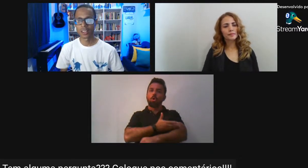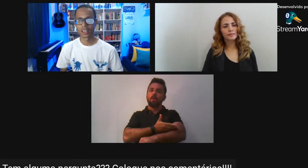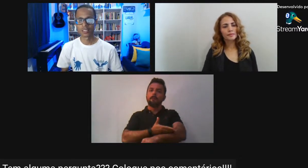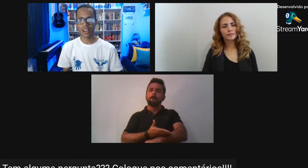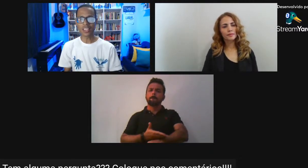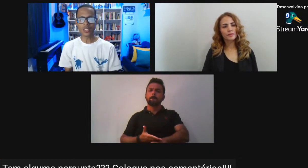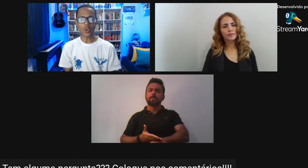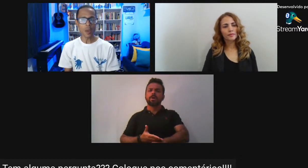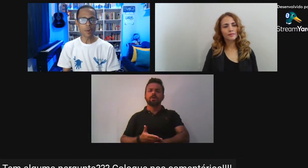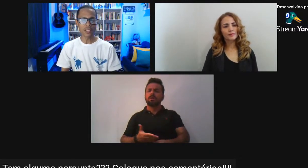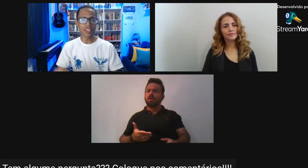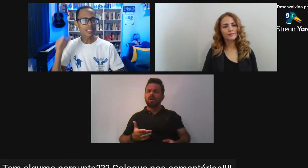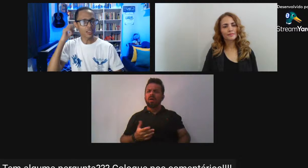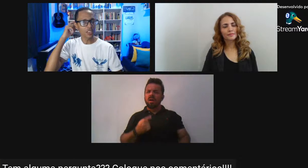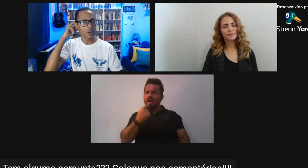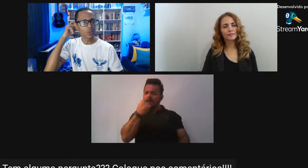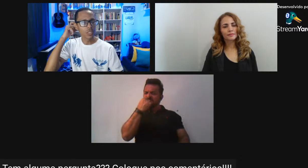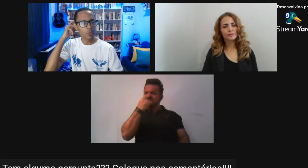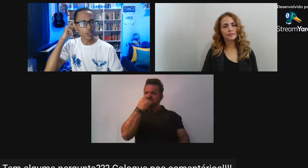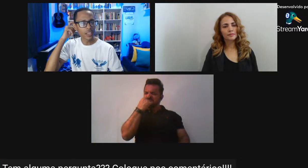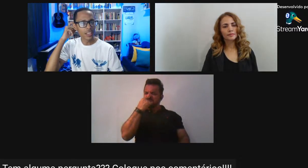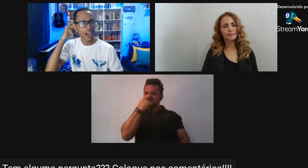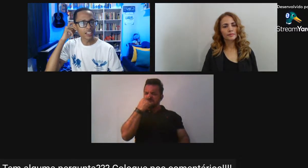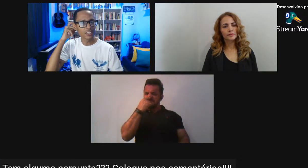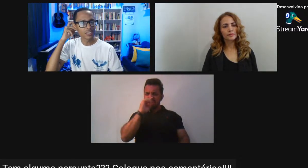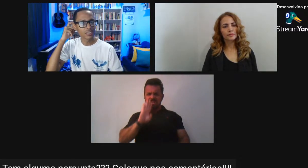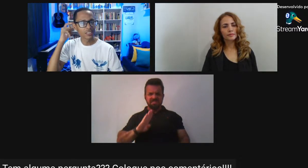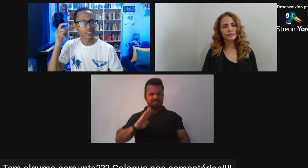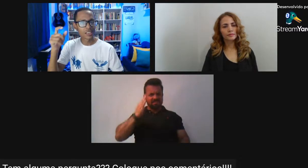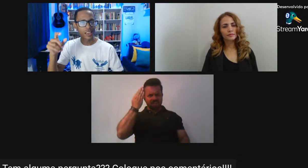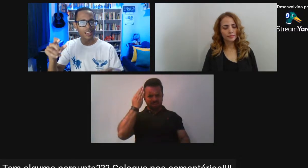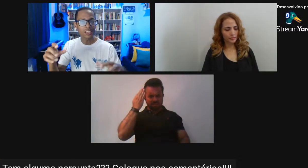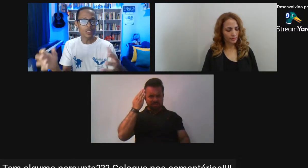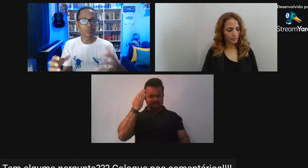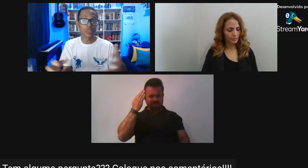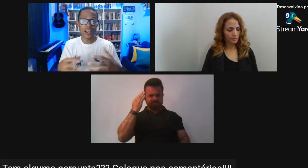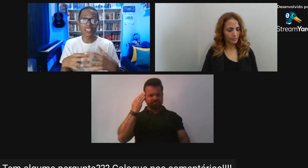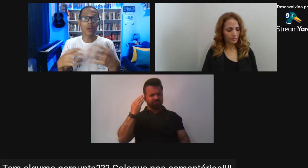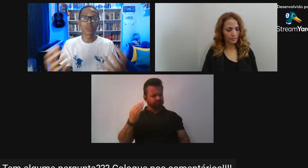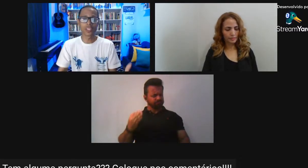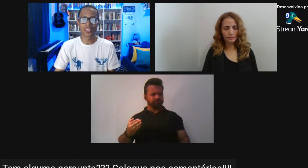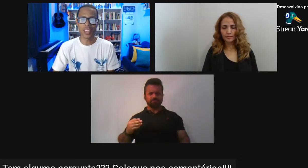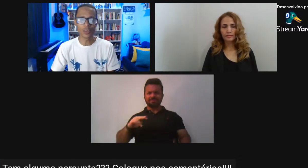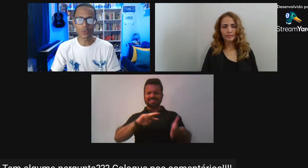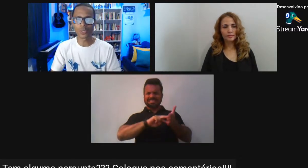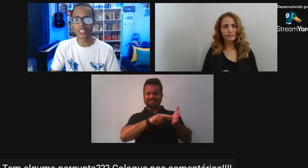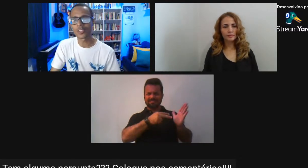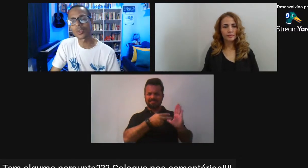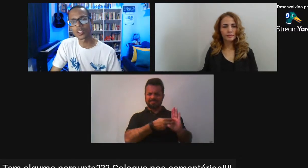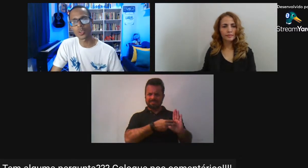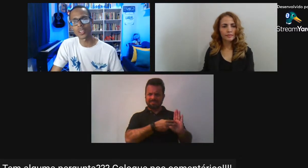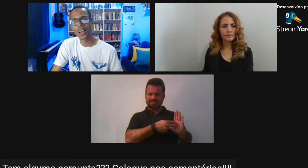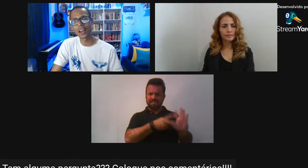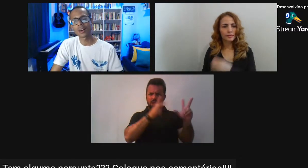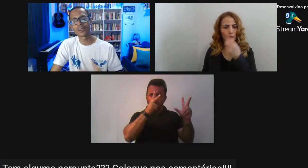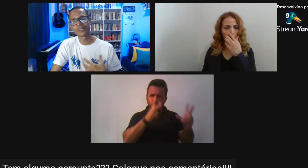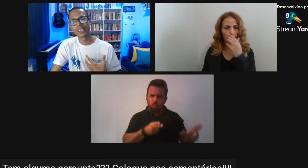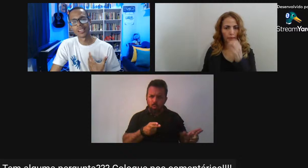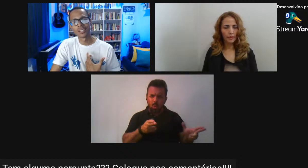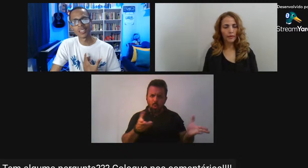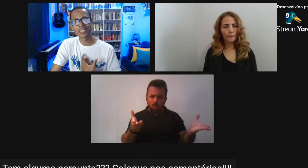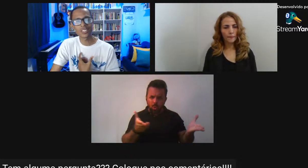Né Será que isso Representa A nossa contemporaneidade É isso Será que está acontecendo No contexto educacional